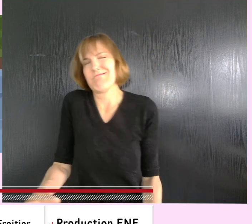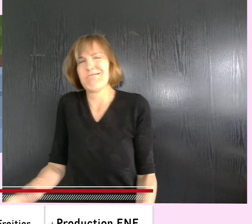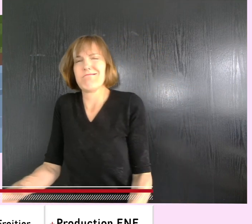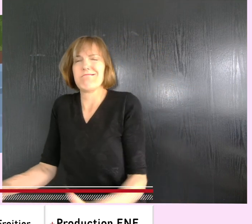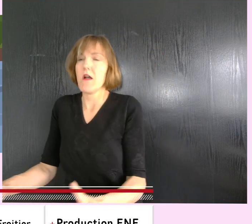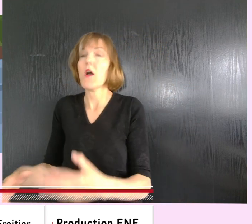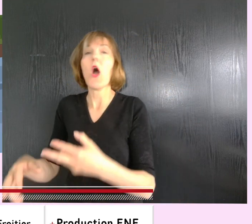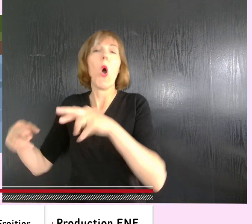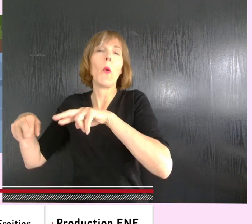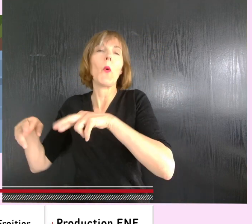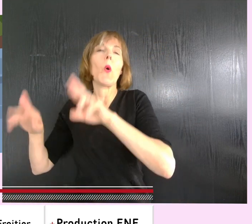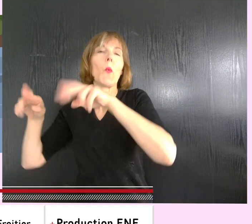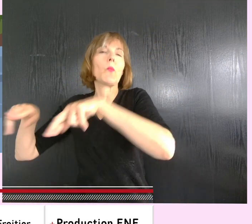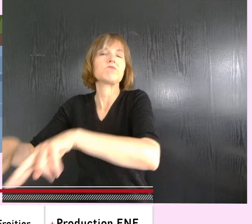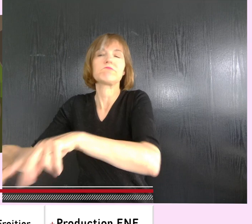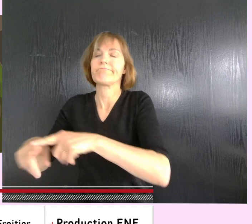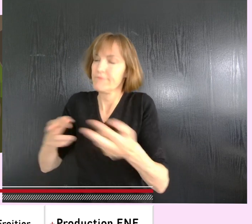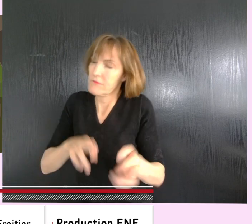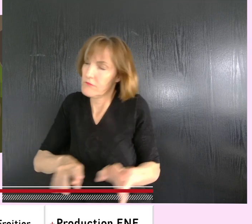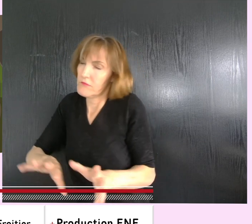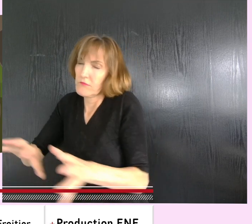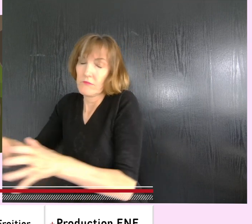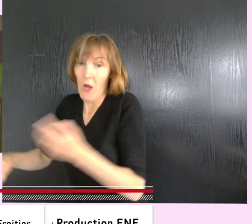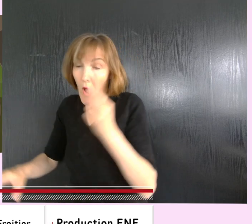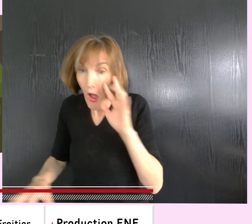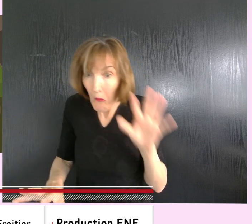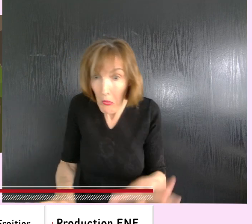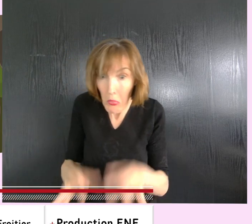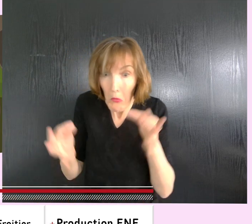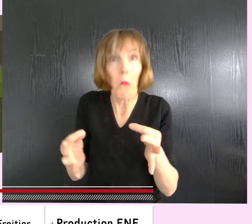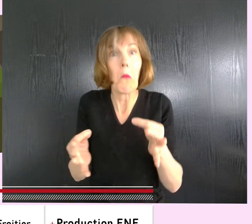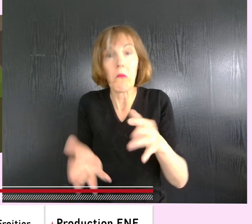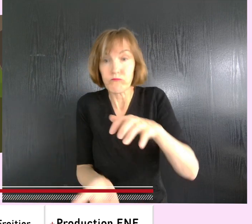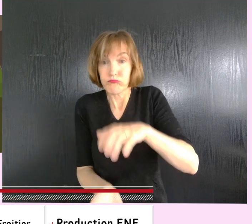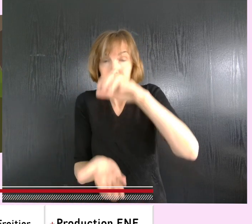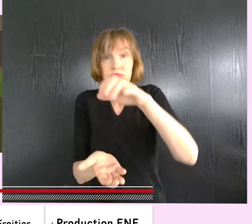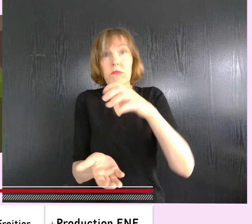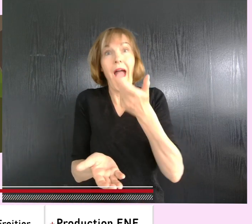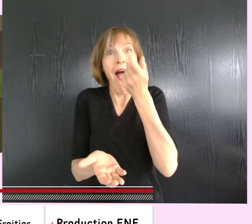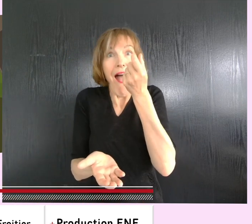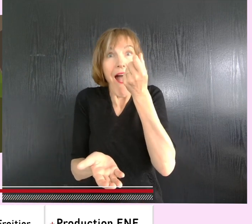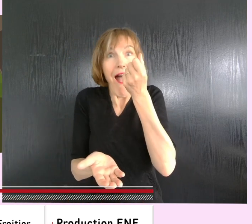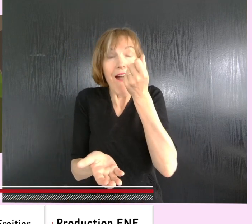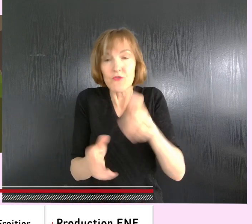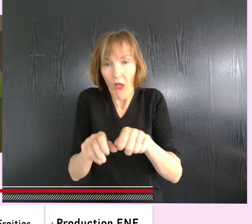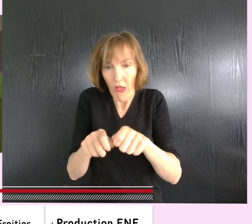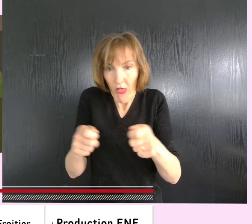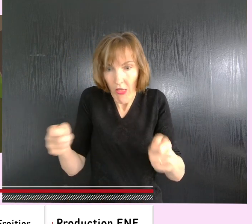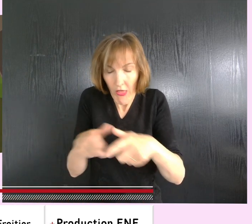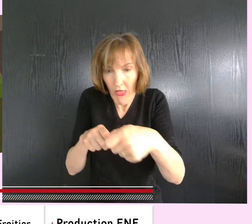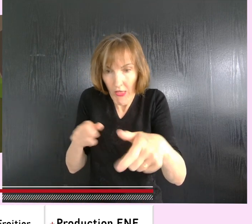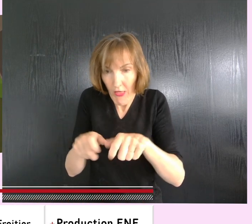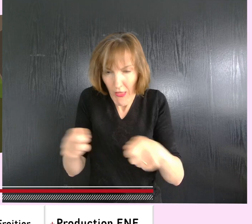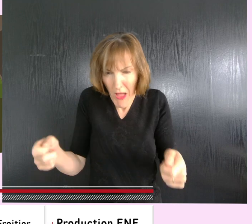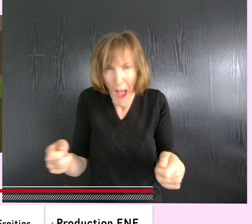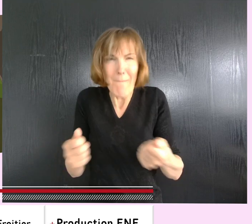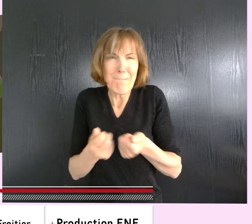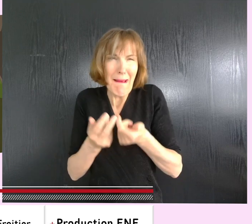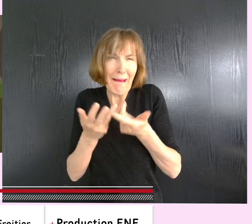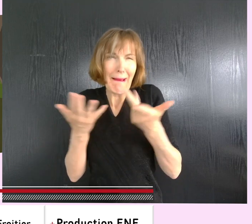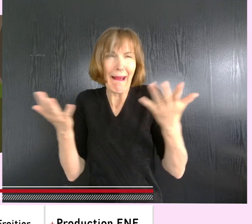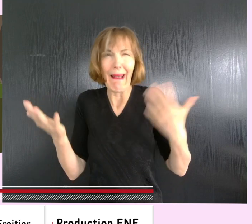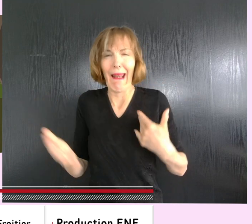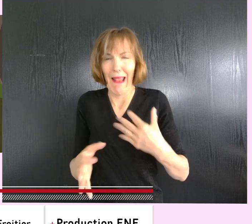roula la pierre dans le ruisseau. Il découvrit alors une bourse cachée sous la pierre. Il l'ouvrit,